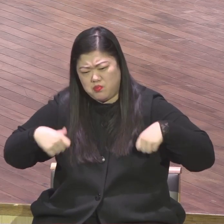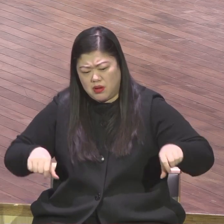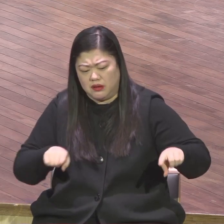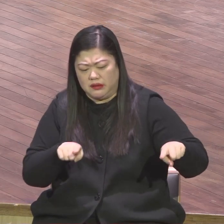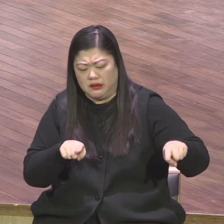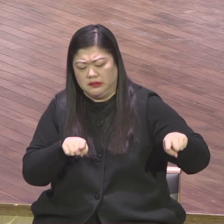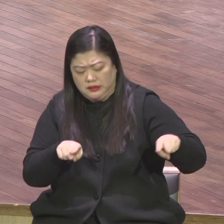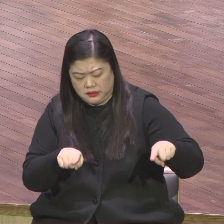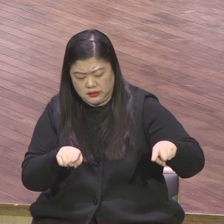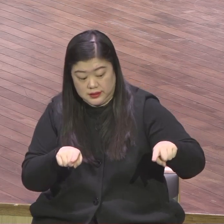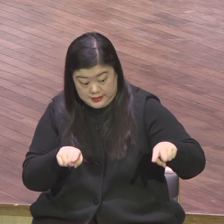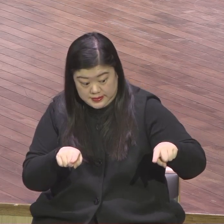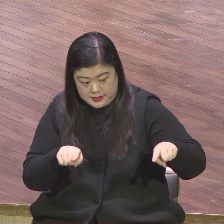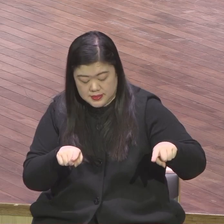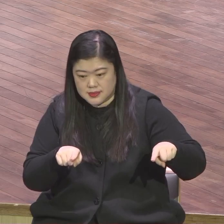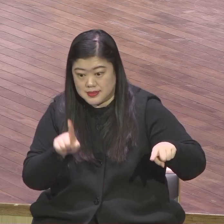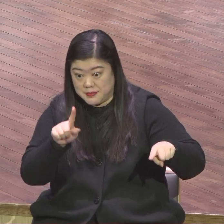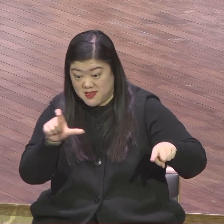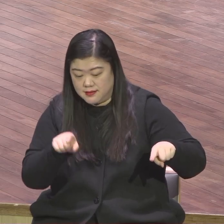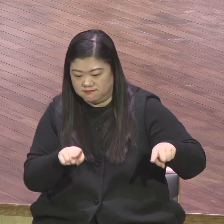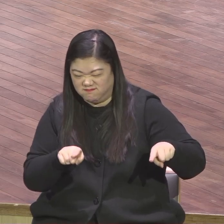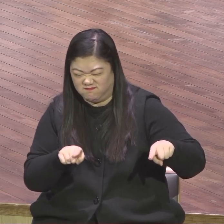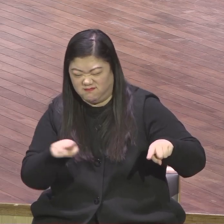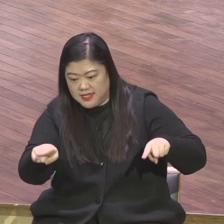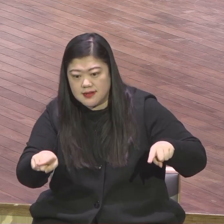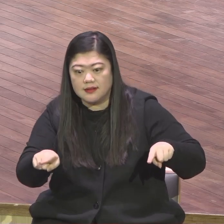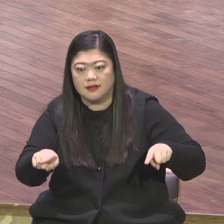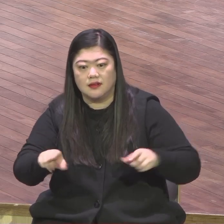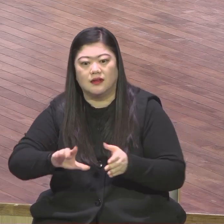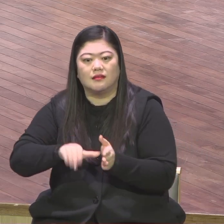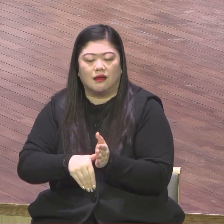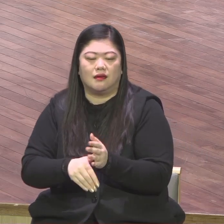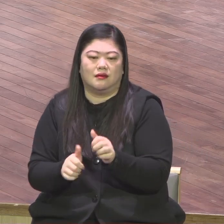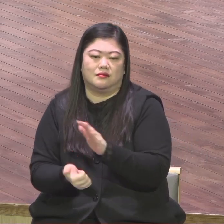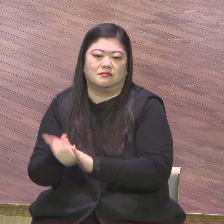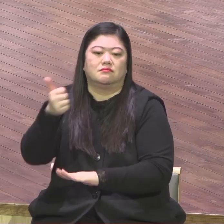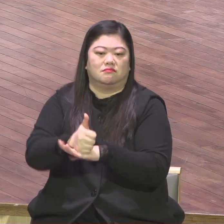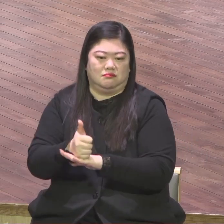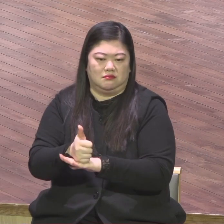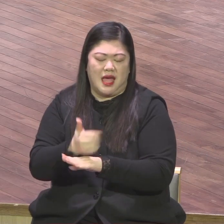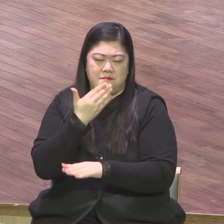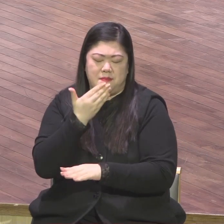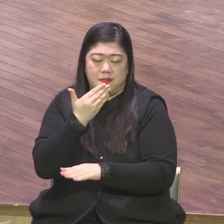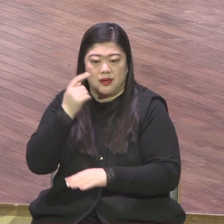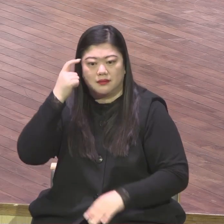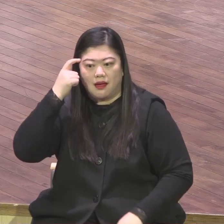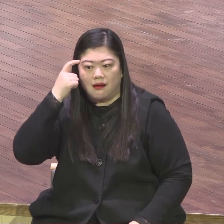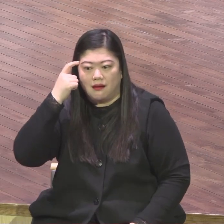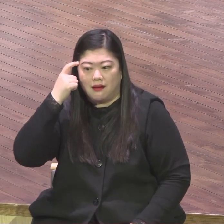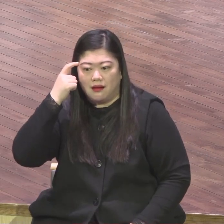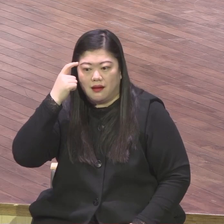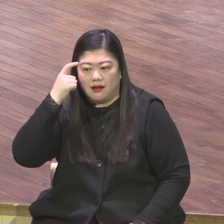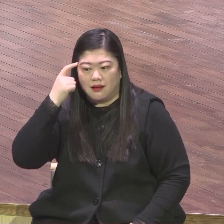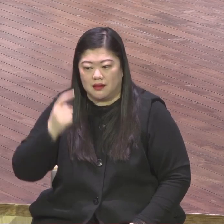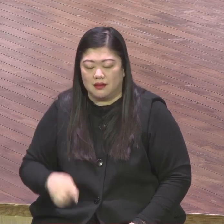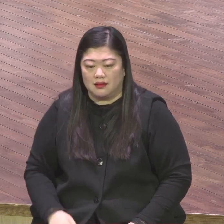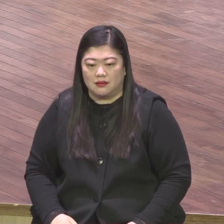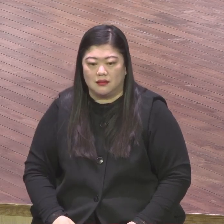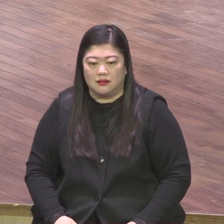성공 기회를 발견하게 될 것이다 그렇게 강조했어요 남들보다